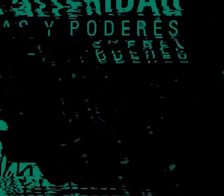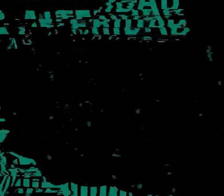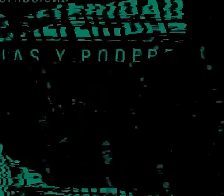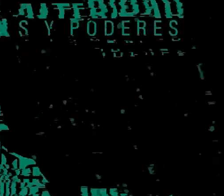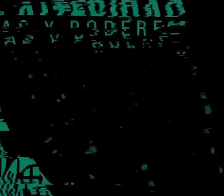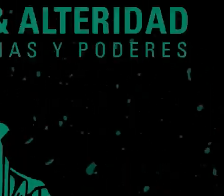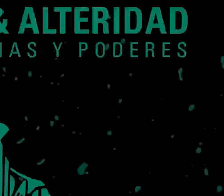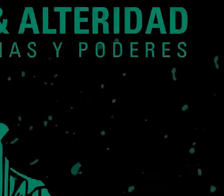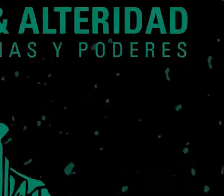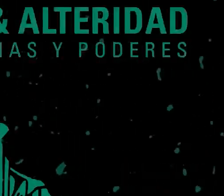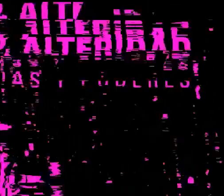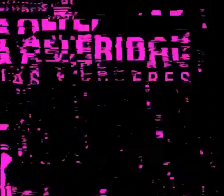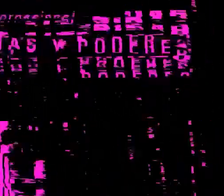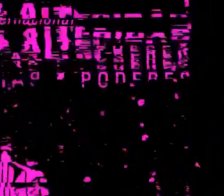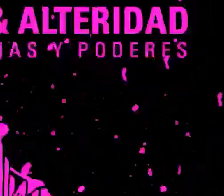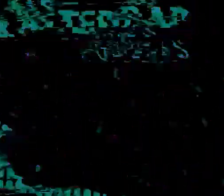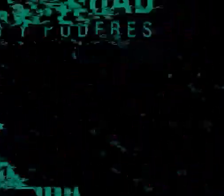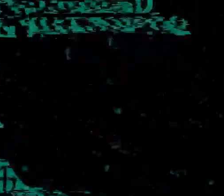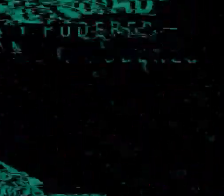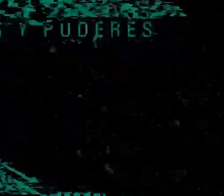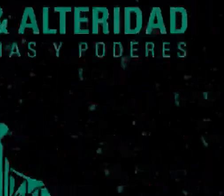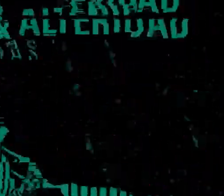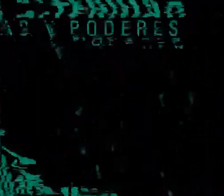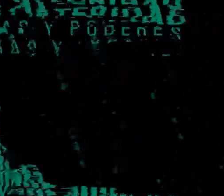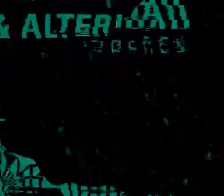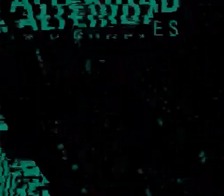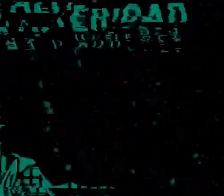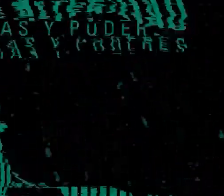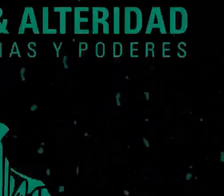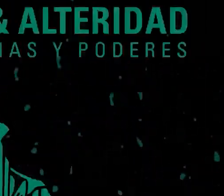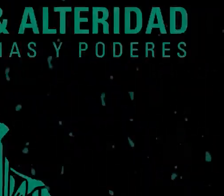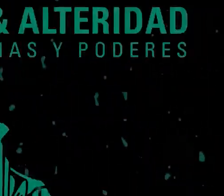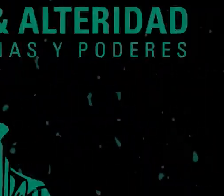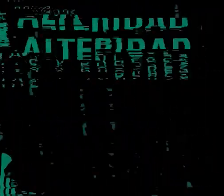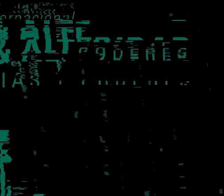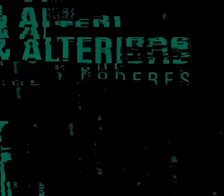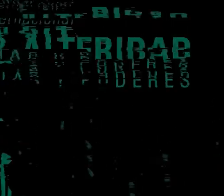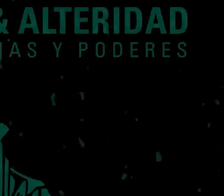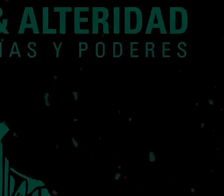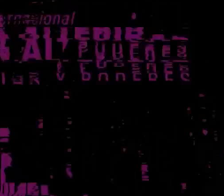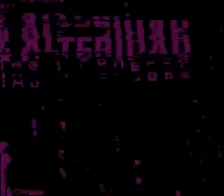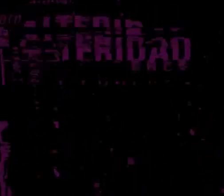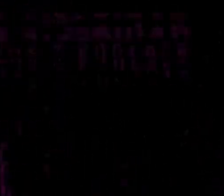que la no